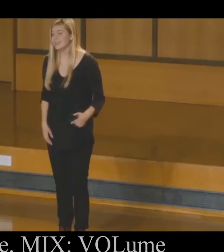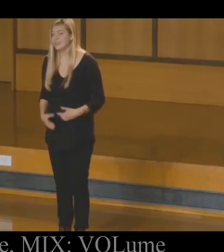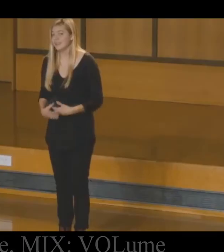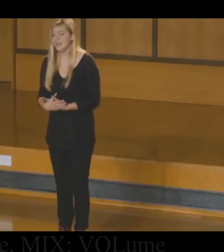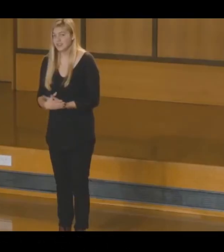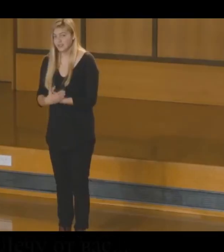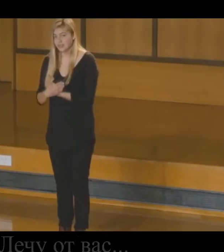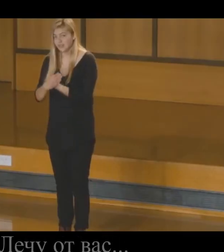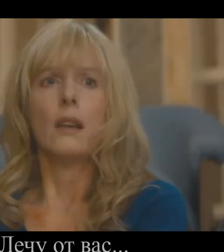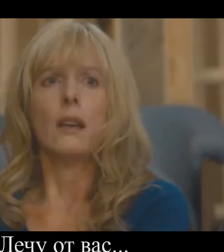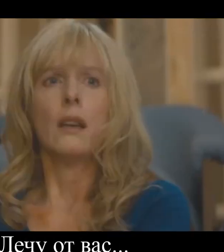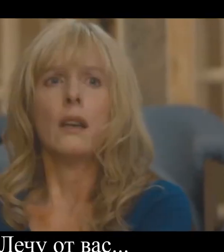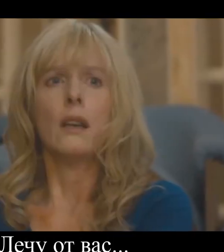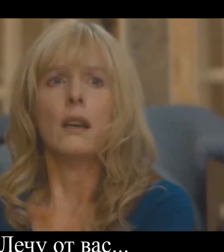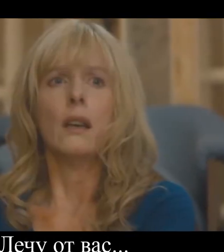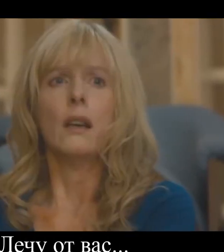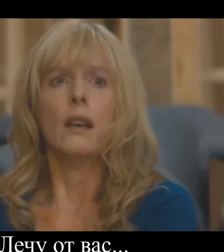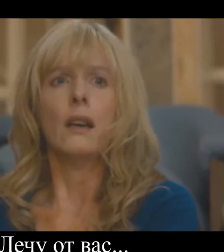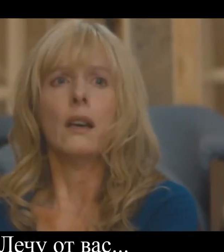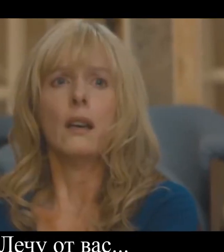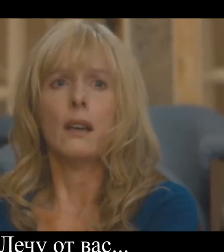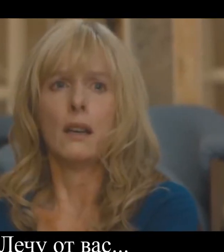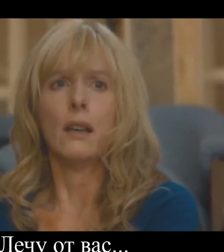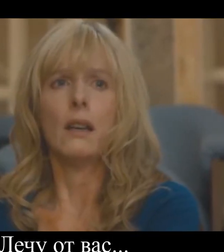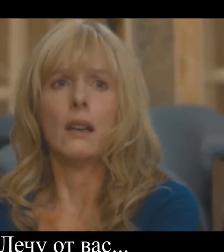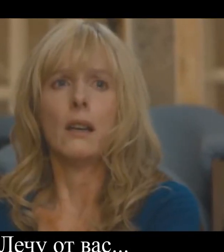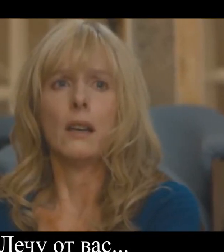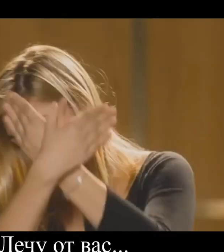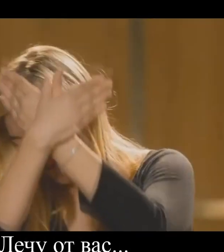Лечу От вас вас